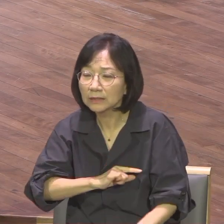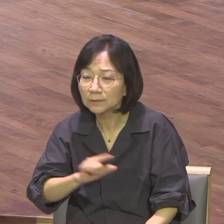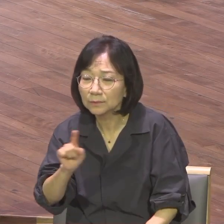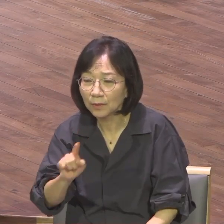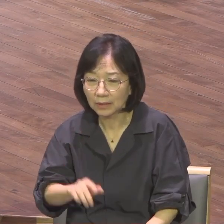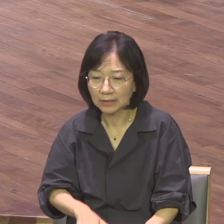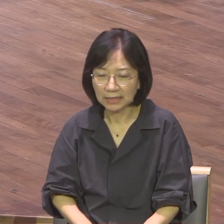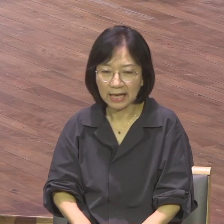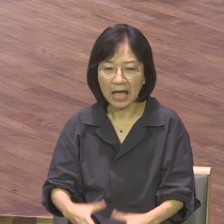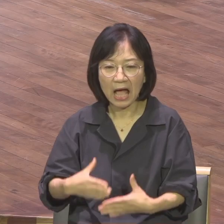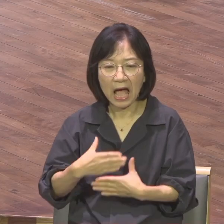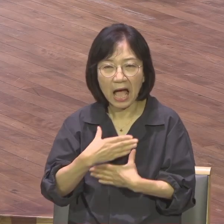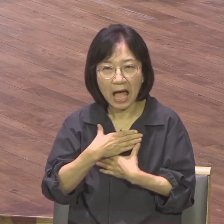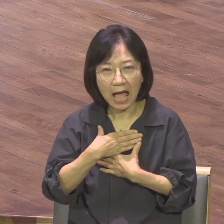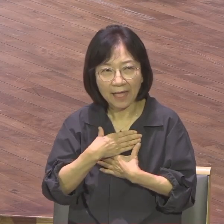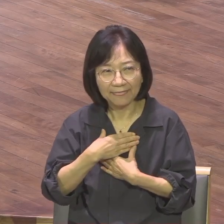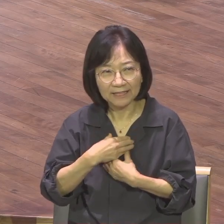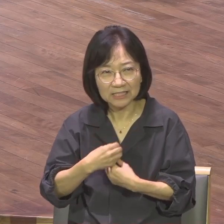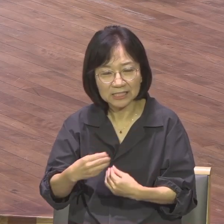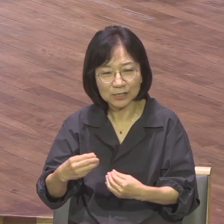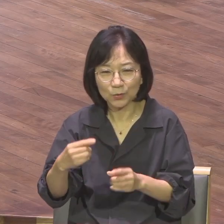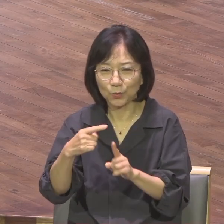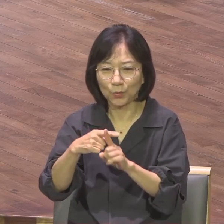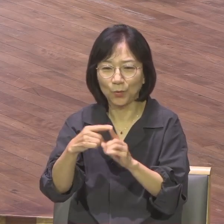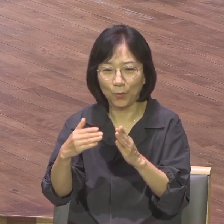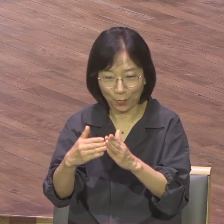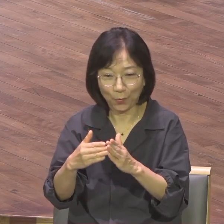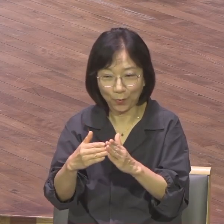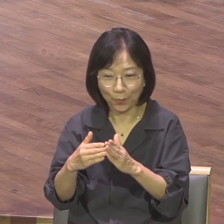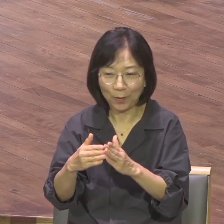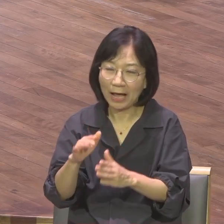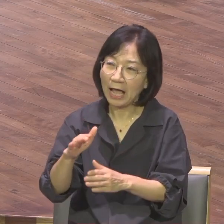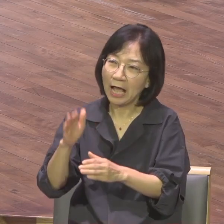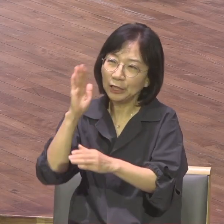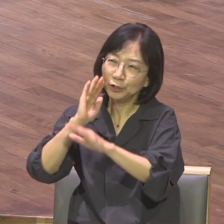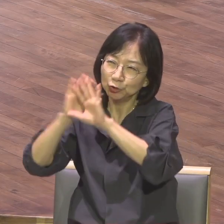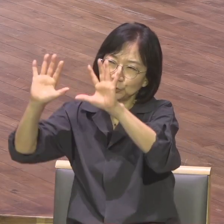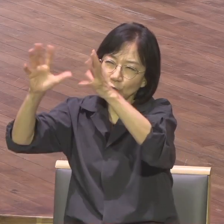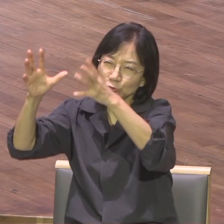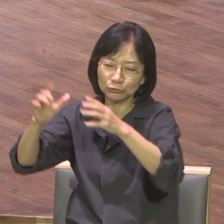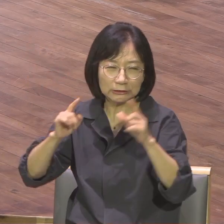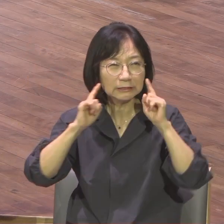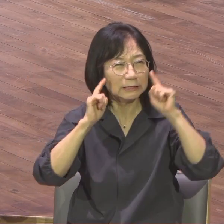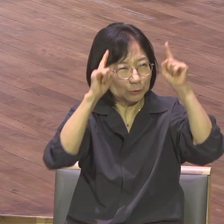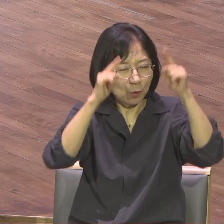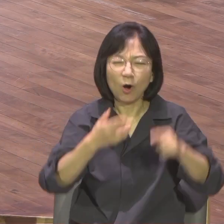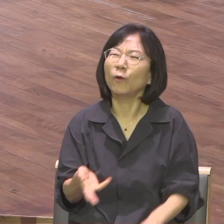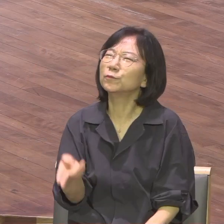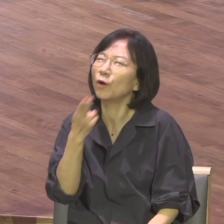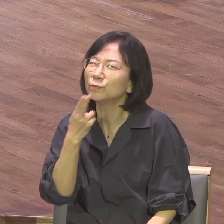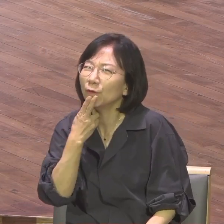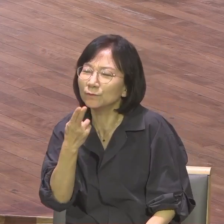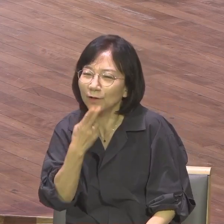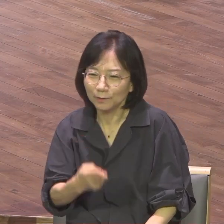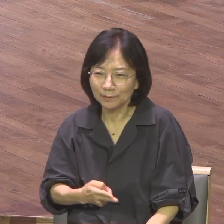안식교라는 거예요. 자기는 천국, 지옥 절대 안 믿는 거예요. 성경이 없다는 거예요. 죽으면 끝이지 천국, 지옥이 어디 있냐고.